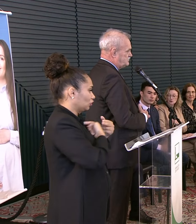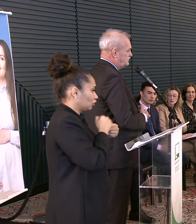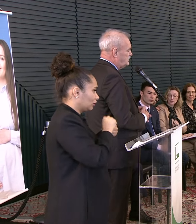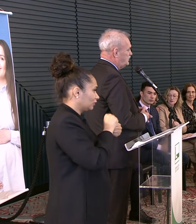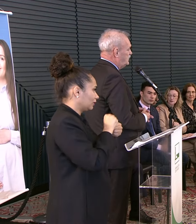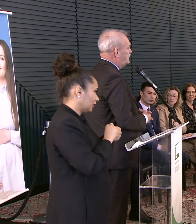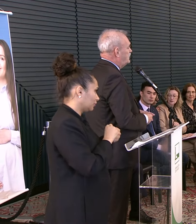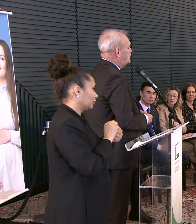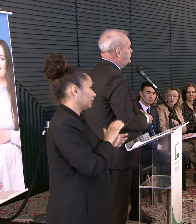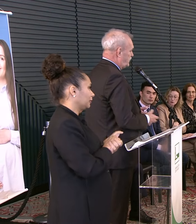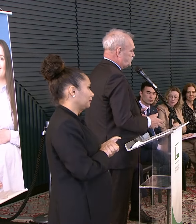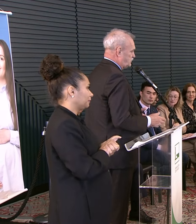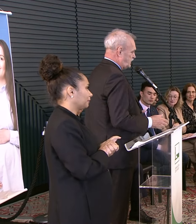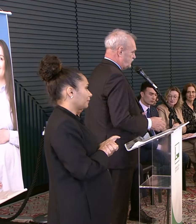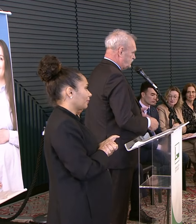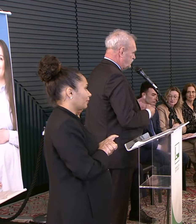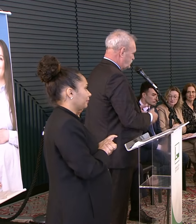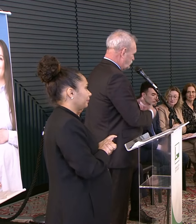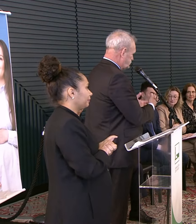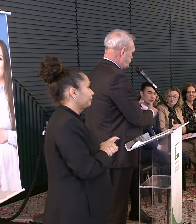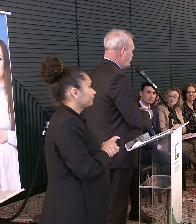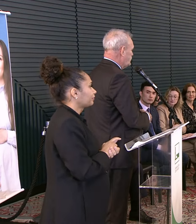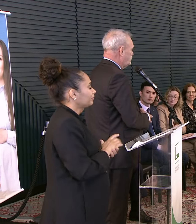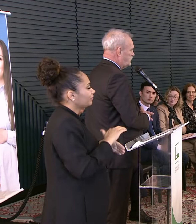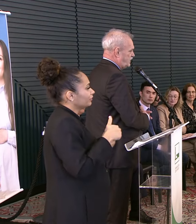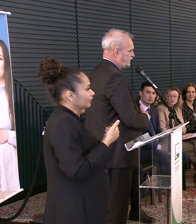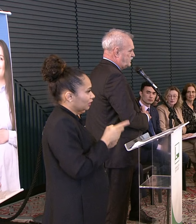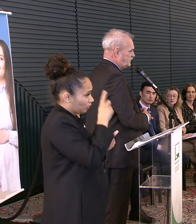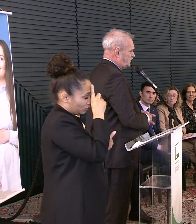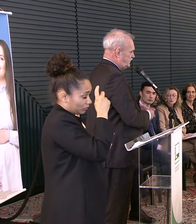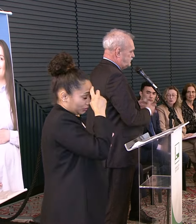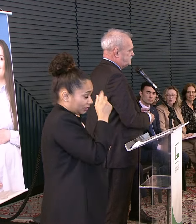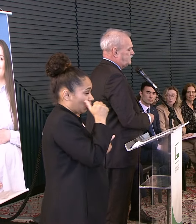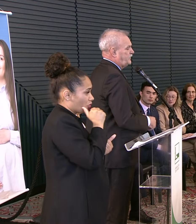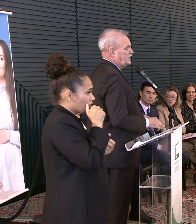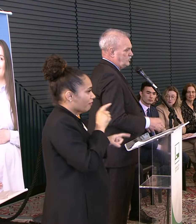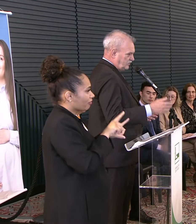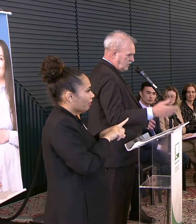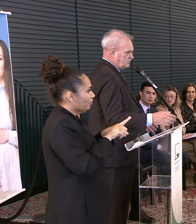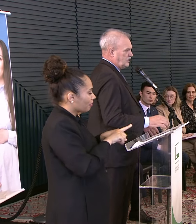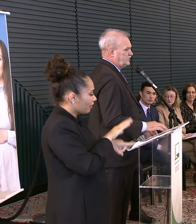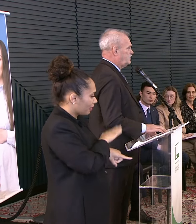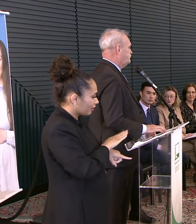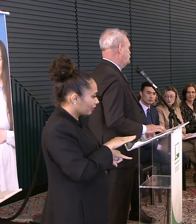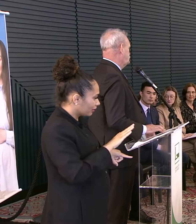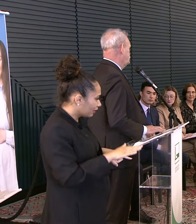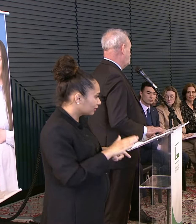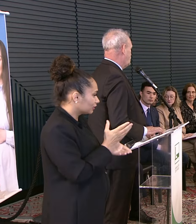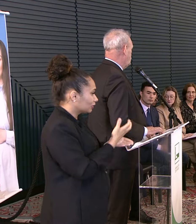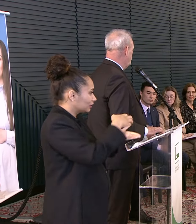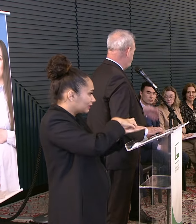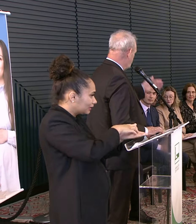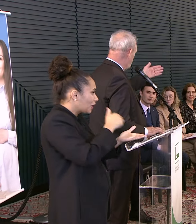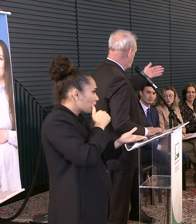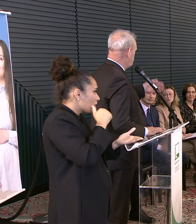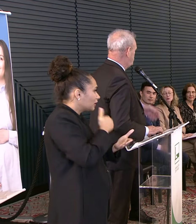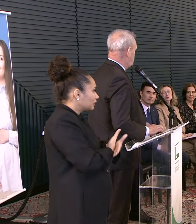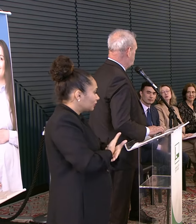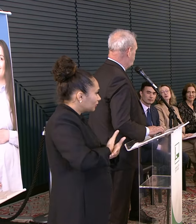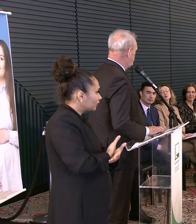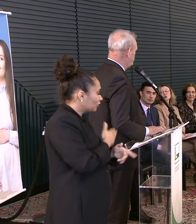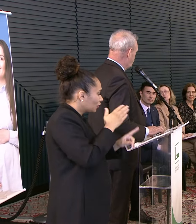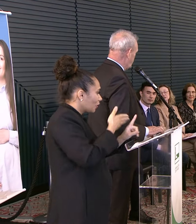organismos Internacionais Então o Hospital da Mulher E da Criança A Unidade Materna Infantil Do HU Foi